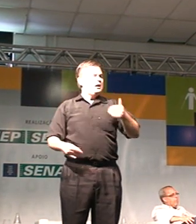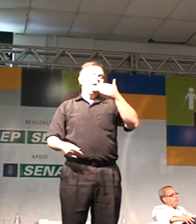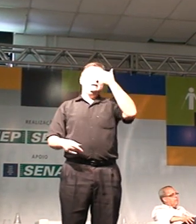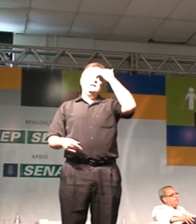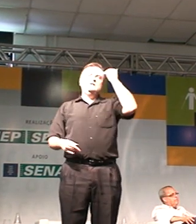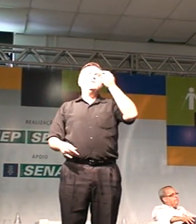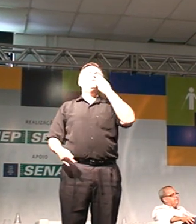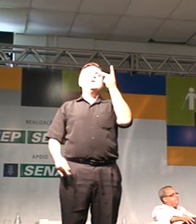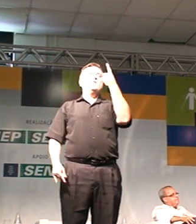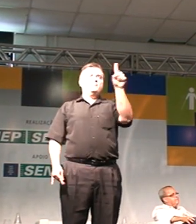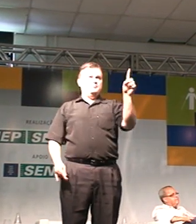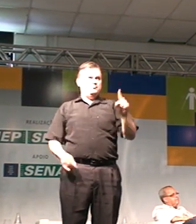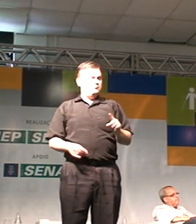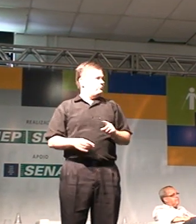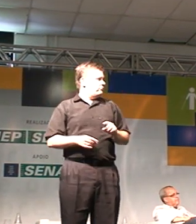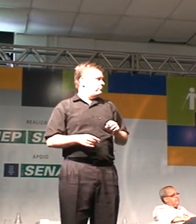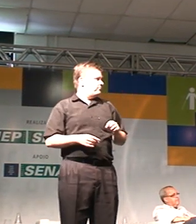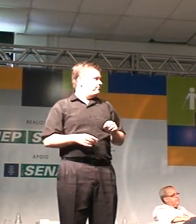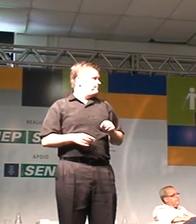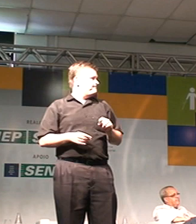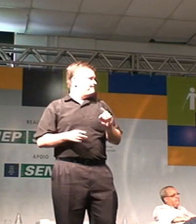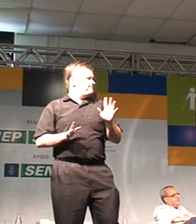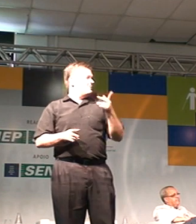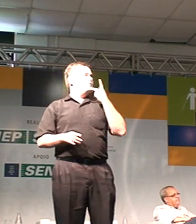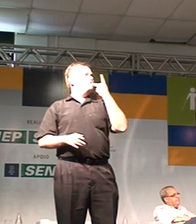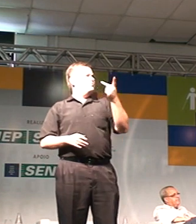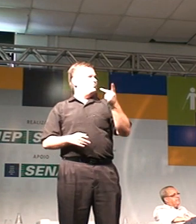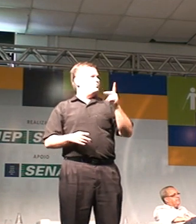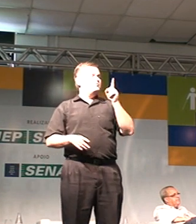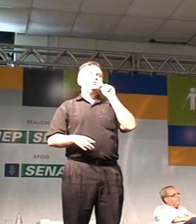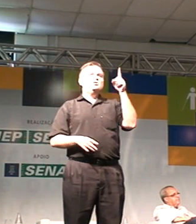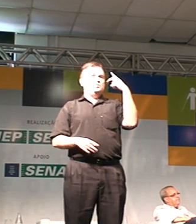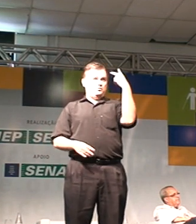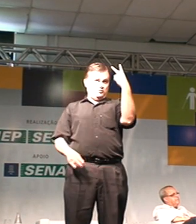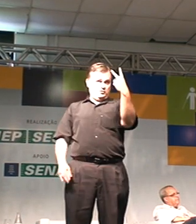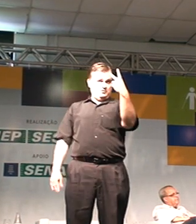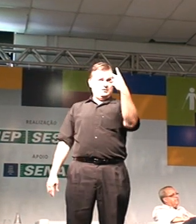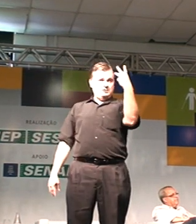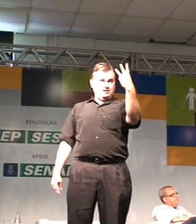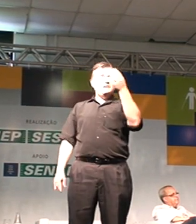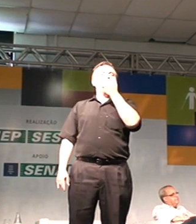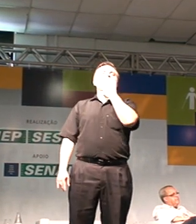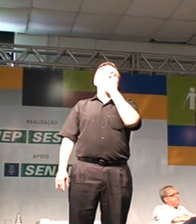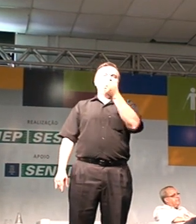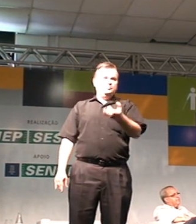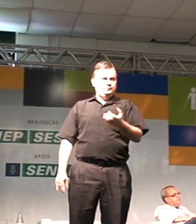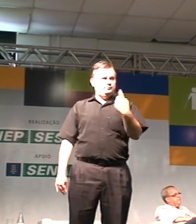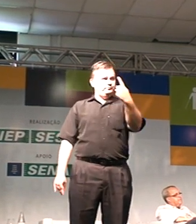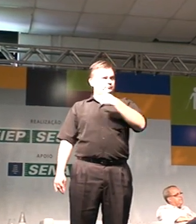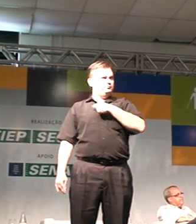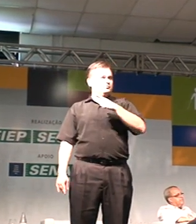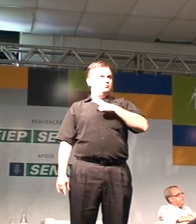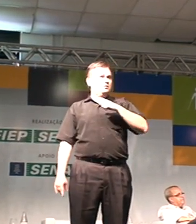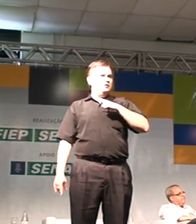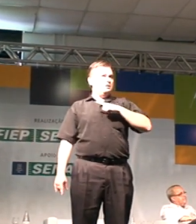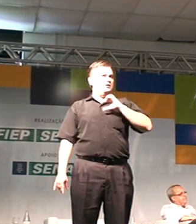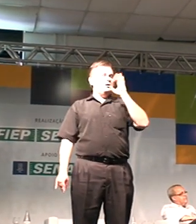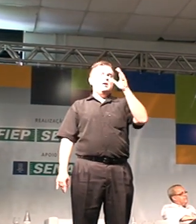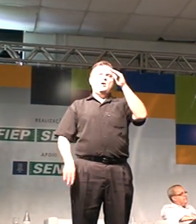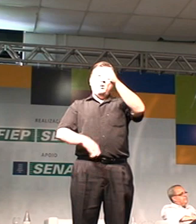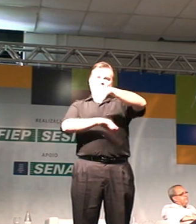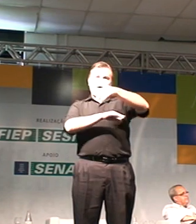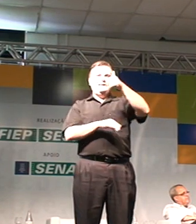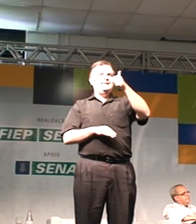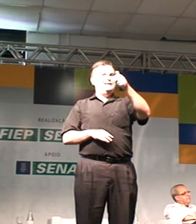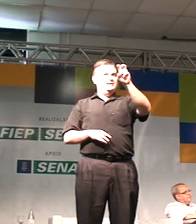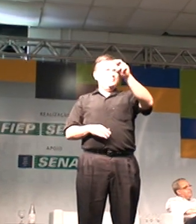esqueça de falar no final, que agora é pouco melhor, já esqueceu de falar, que a 2 e 3 de dezembro, nós vamos ter um evento, na rua 15